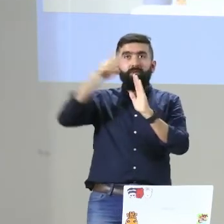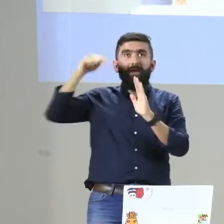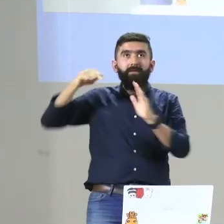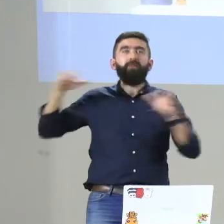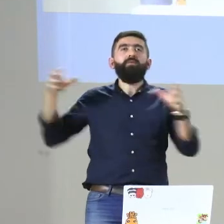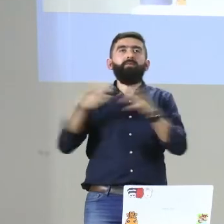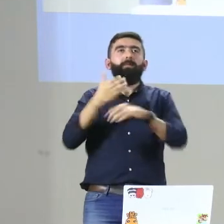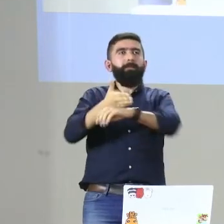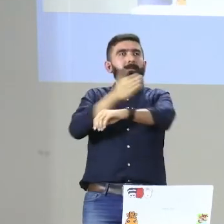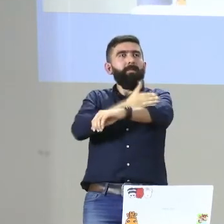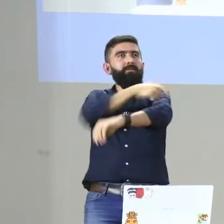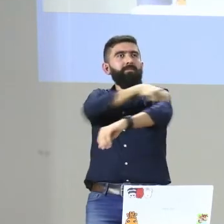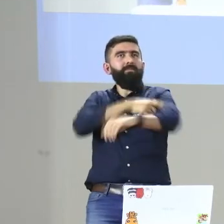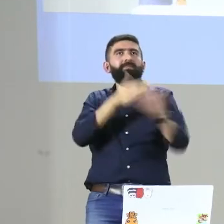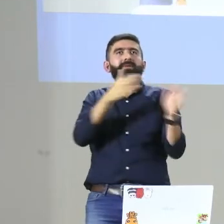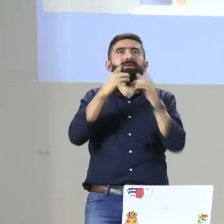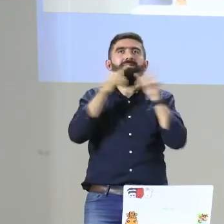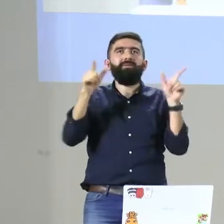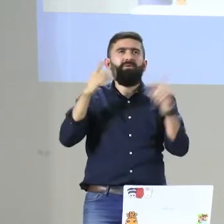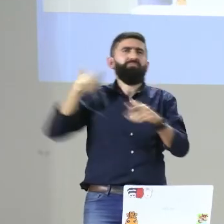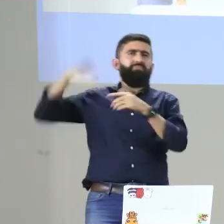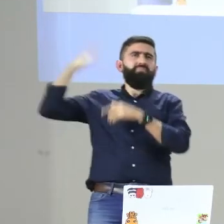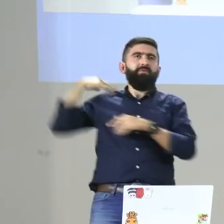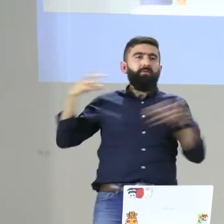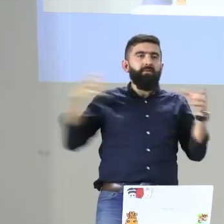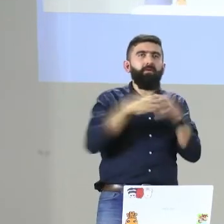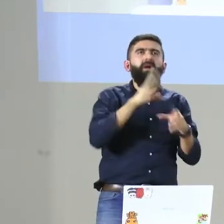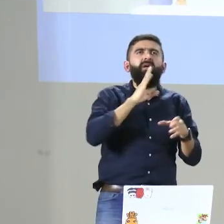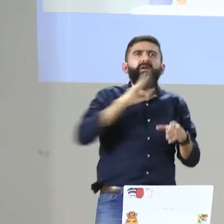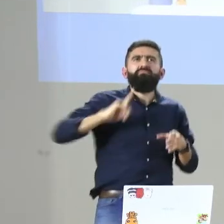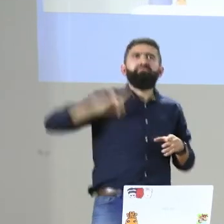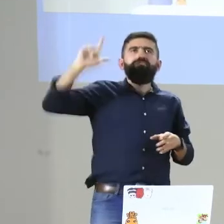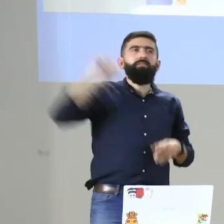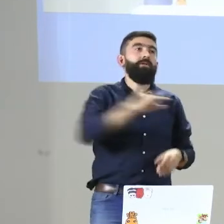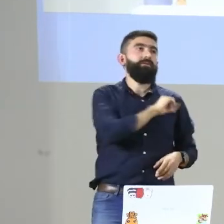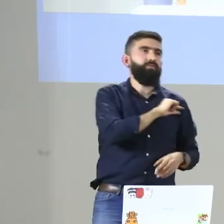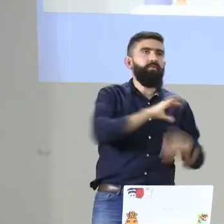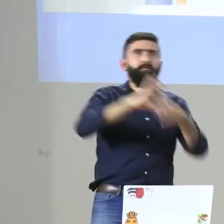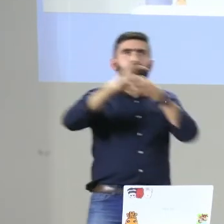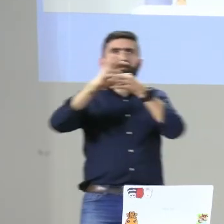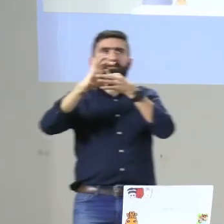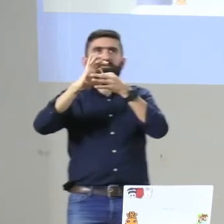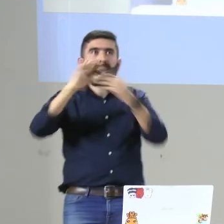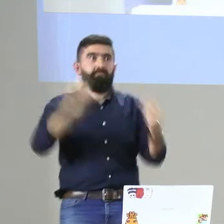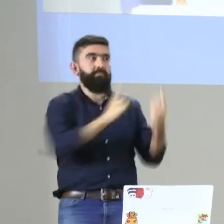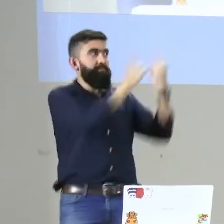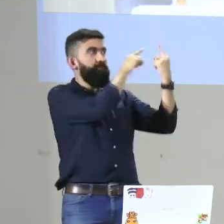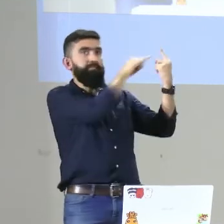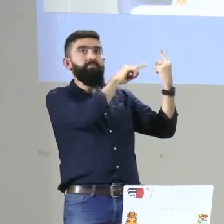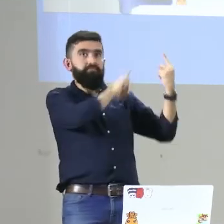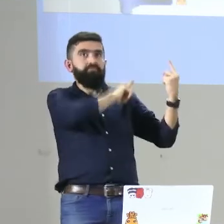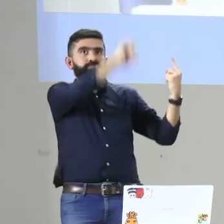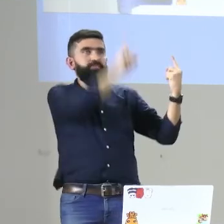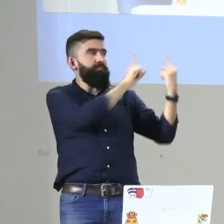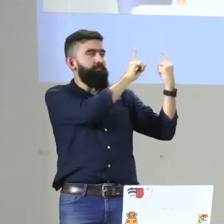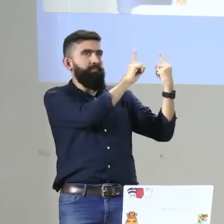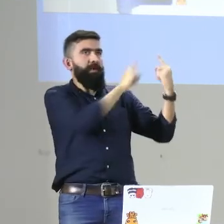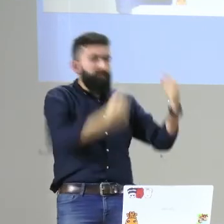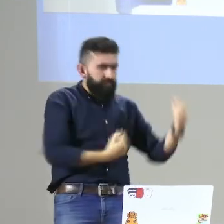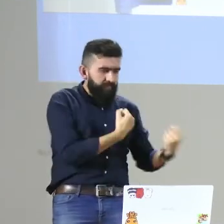Siguiente. Bien, ¿cómo se da el inicio de este Precomité Lingüístico? ¿Por quién está liderado? Está liderado por el